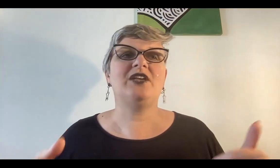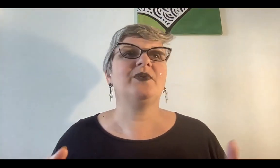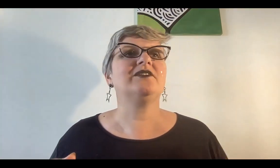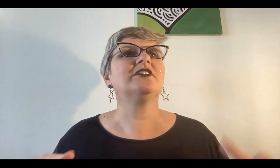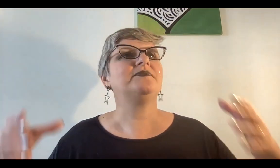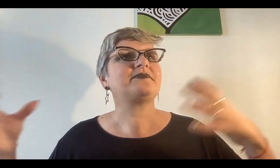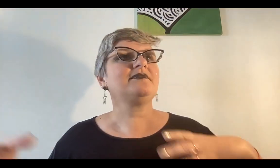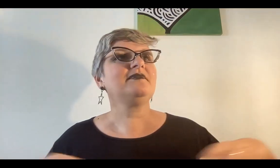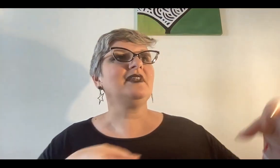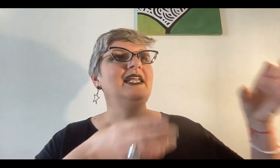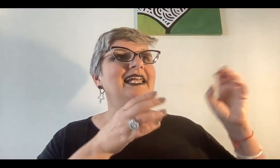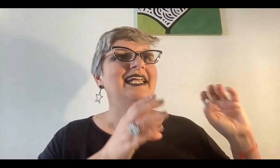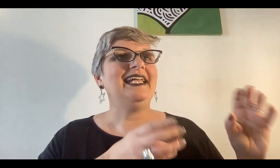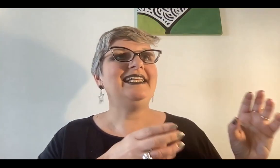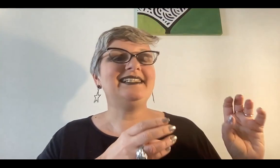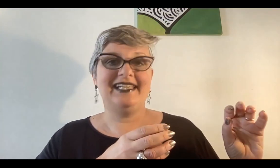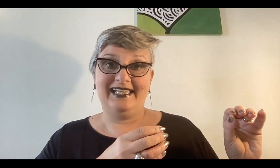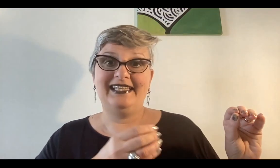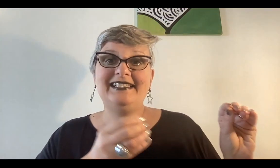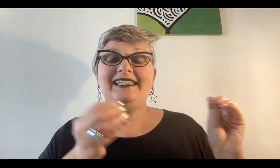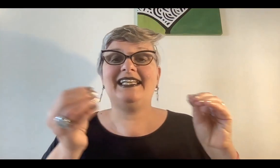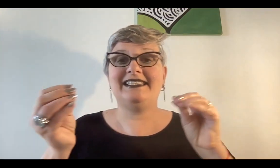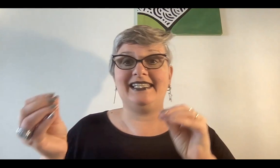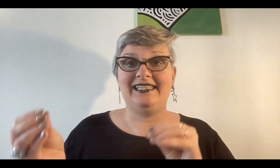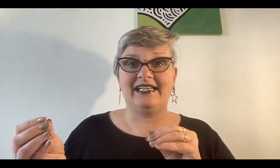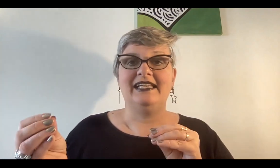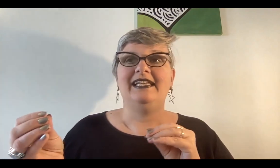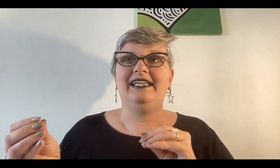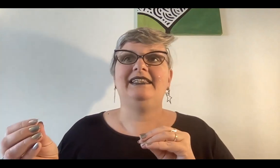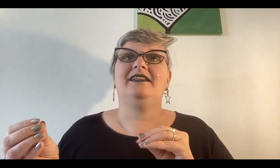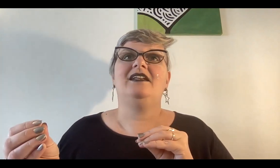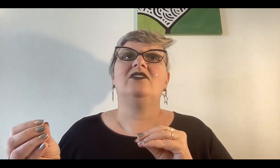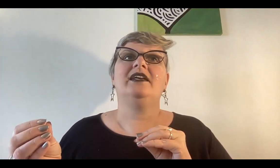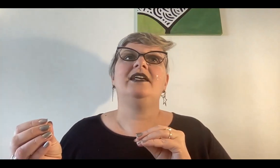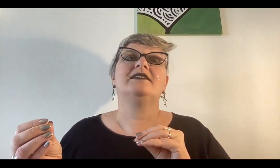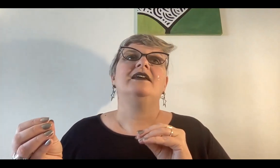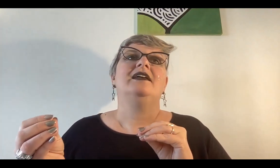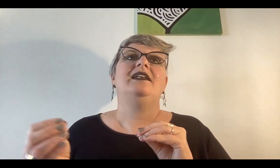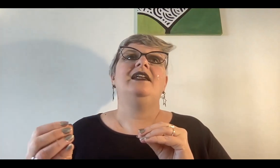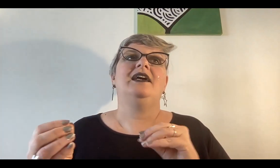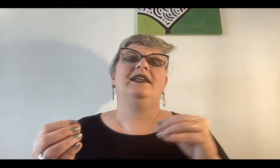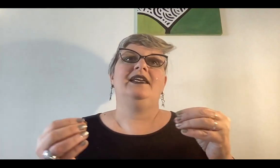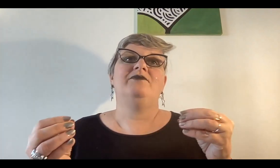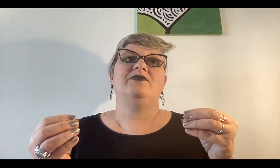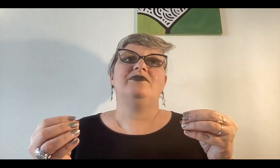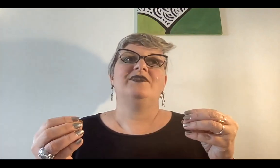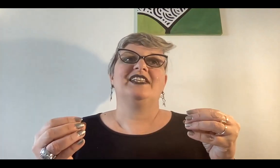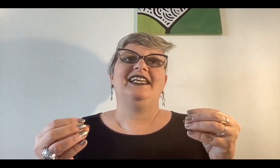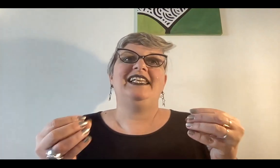a lo nuestro. En ese transitar entre lo que es el